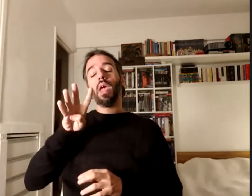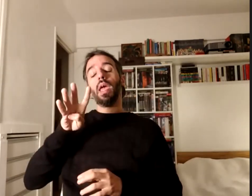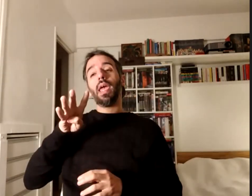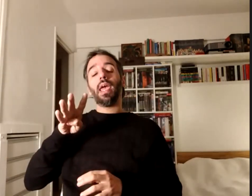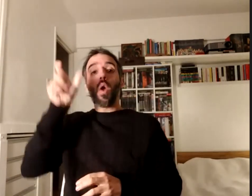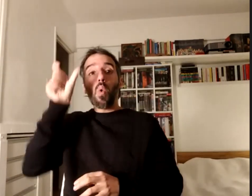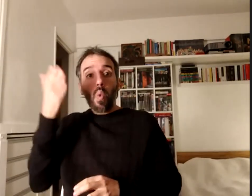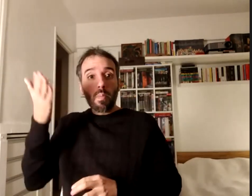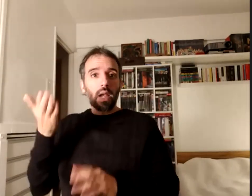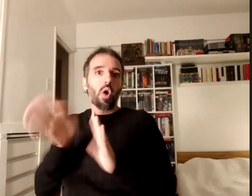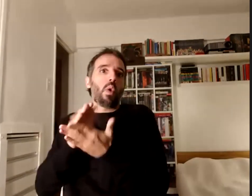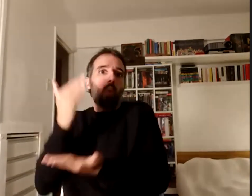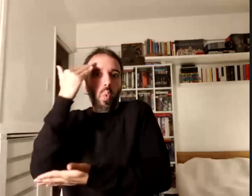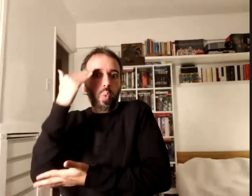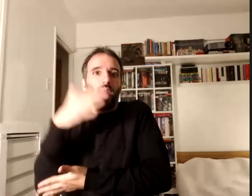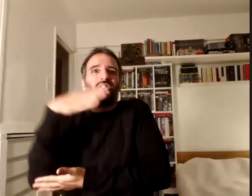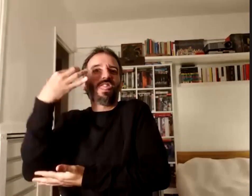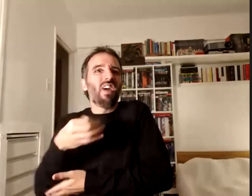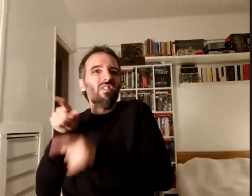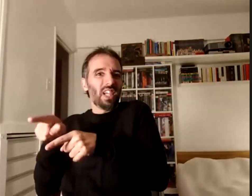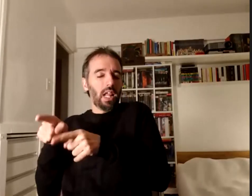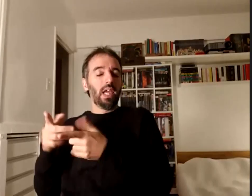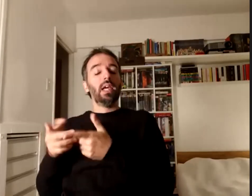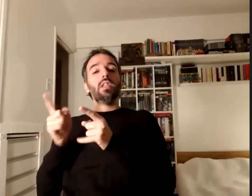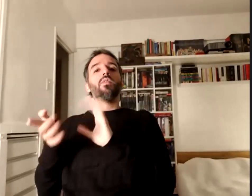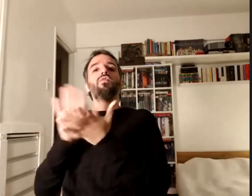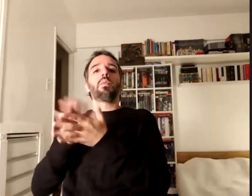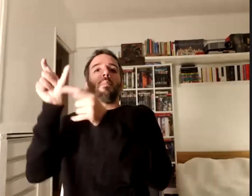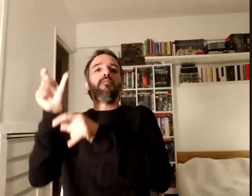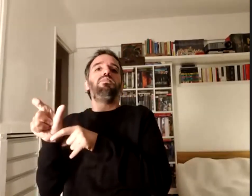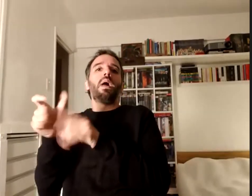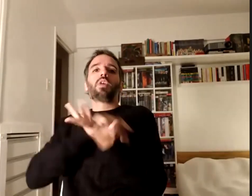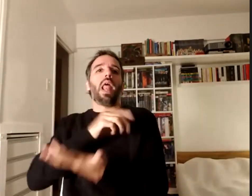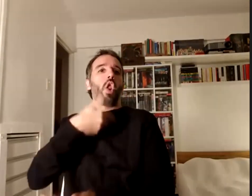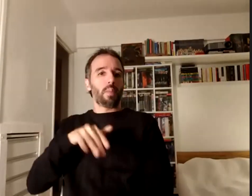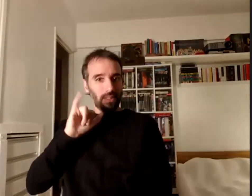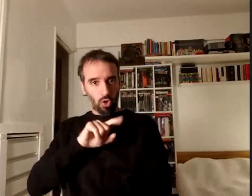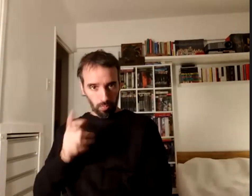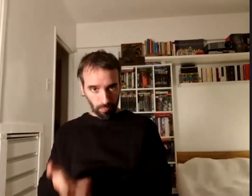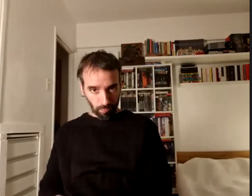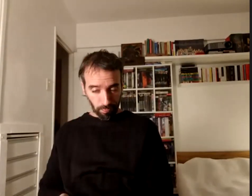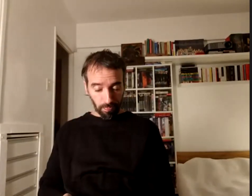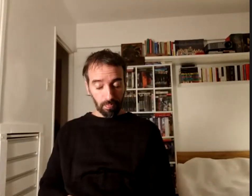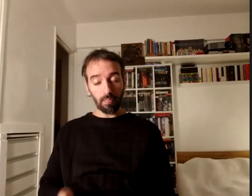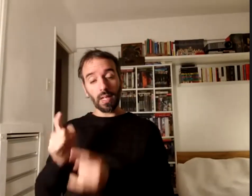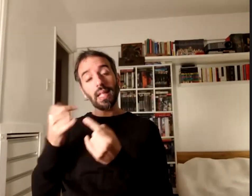definía y la tomaba como una personalidad normal entonces en esas diferencias ella